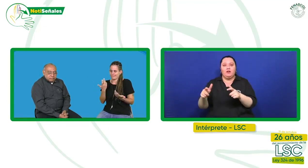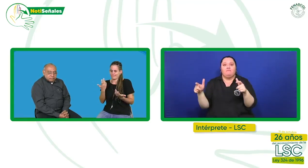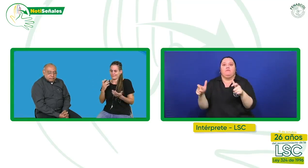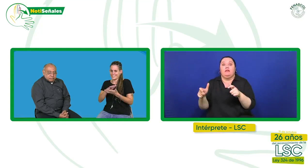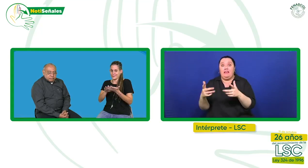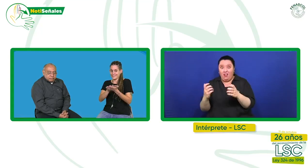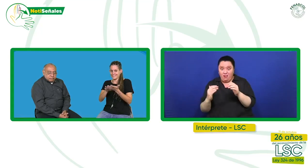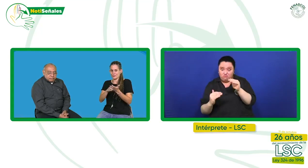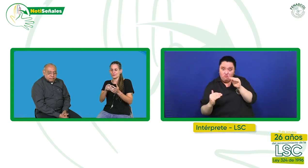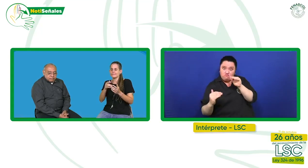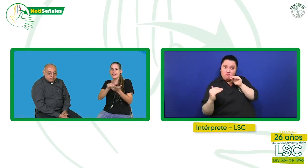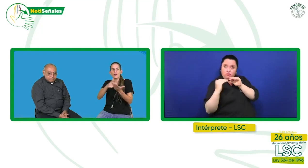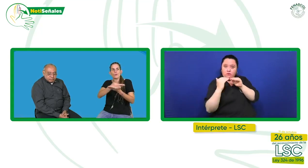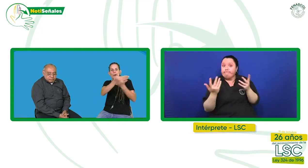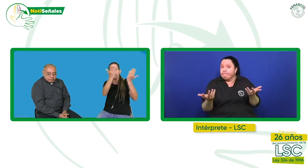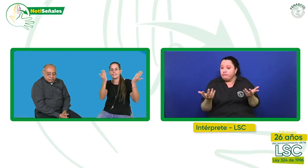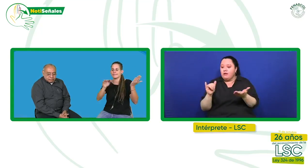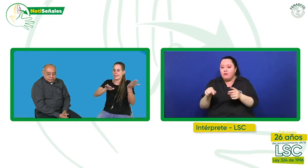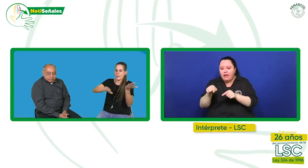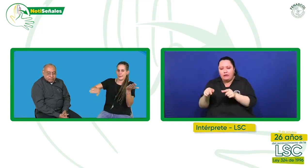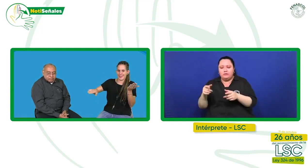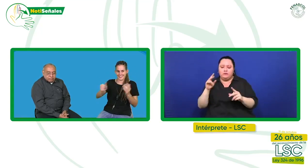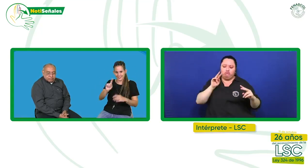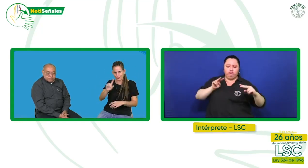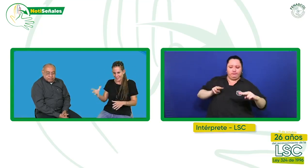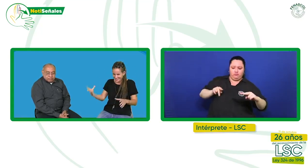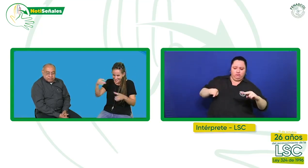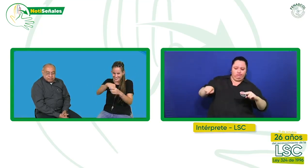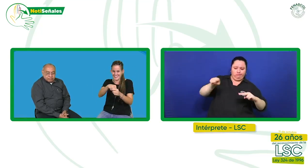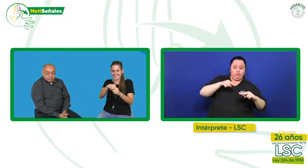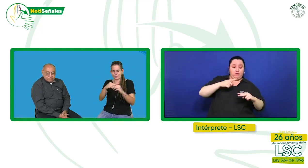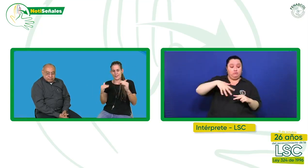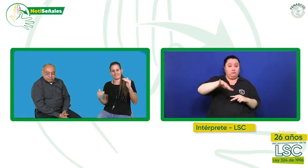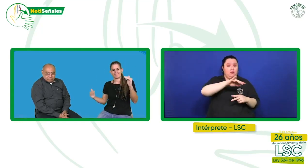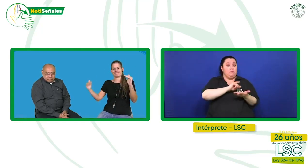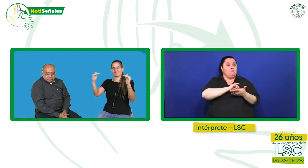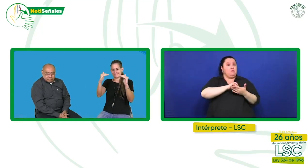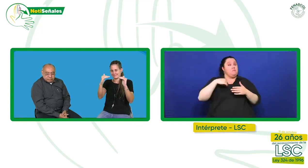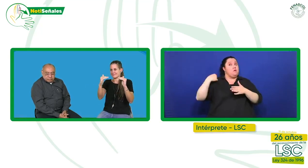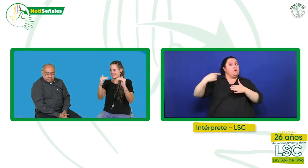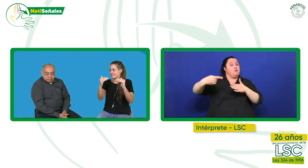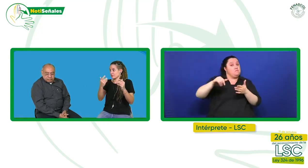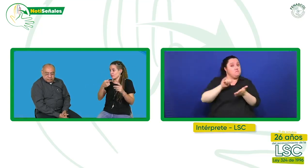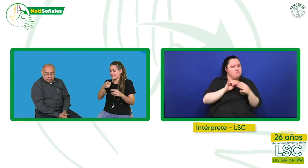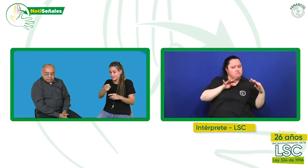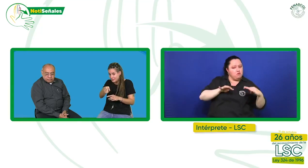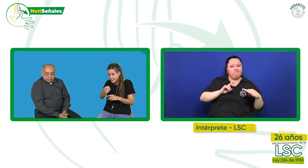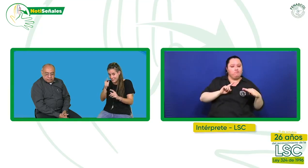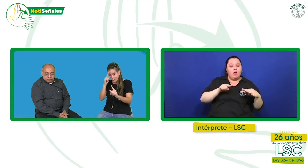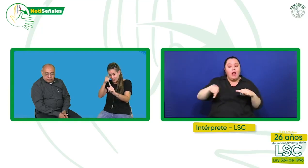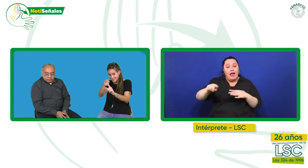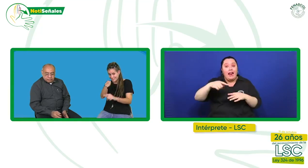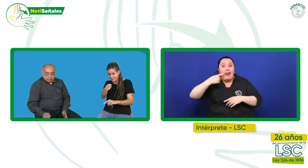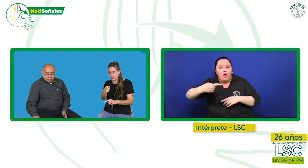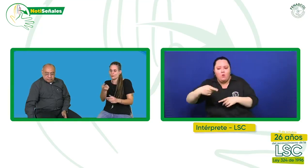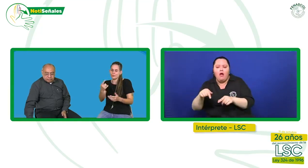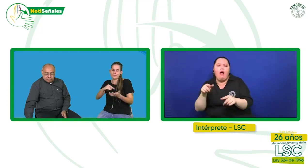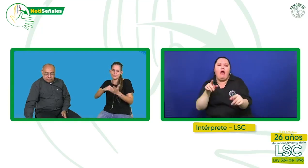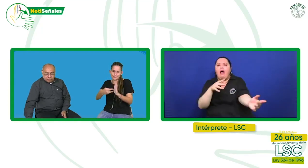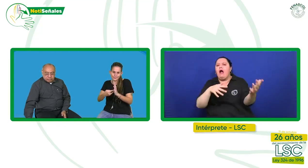que proyecta una imagen que no siempre ha sido la misma y que además no la coloca en el mismo paradigma